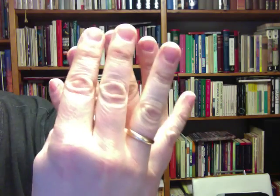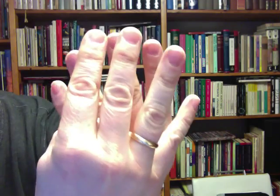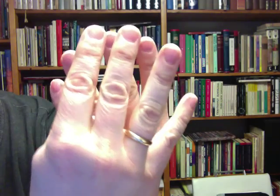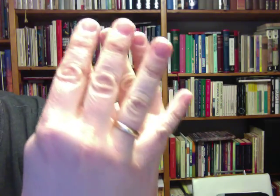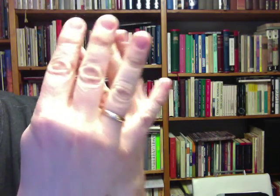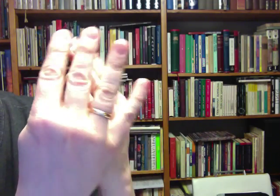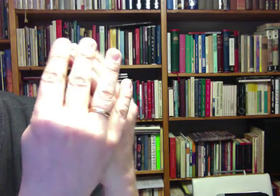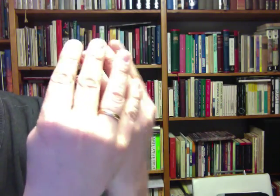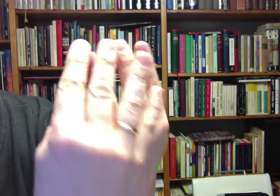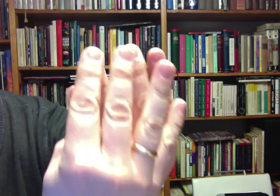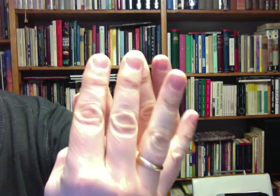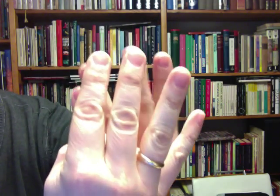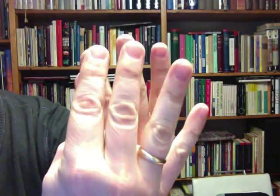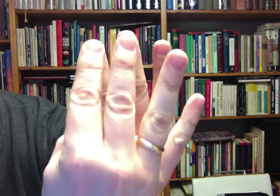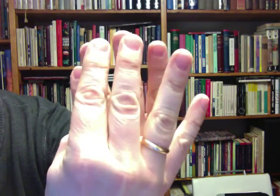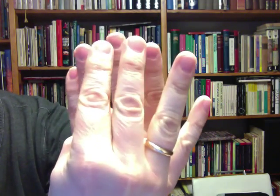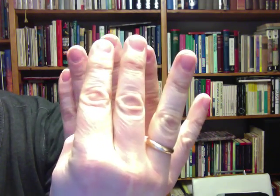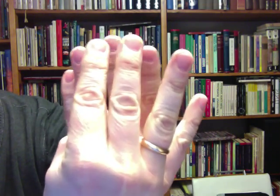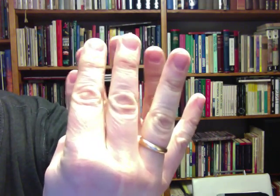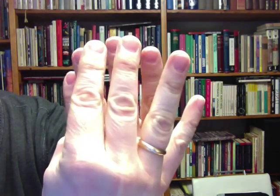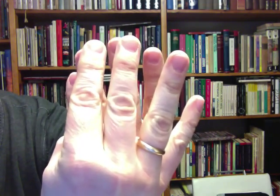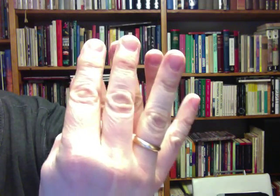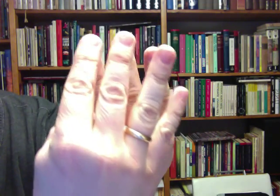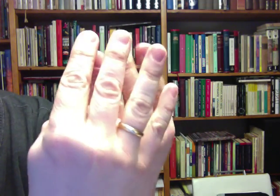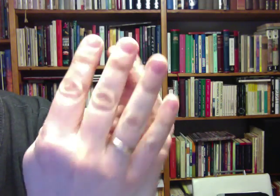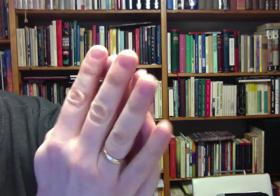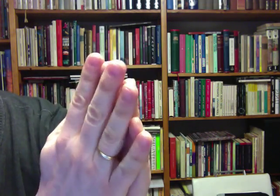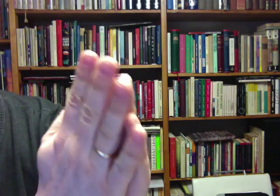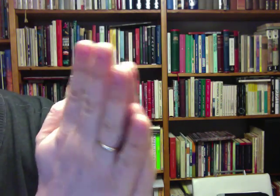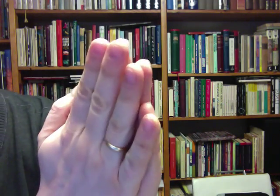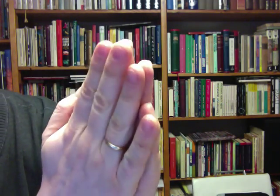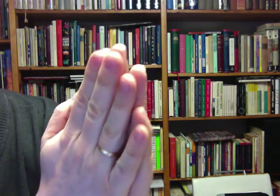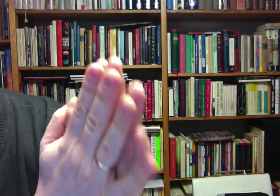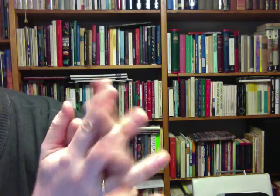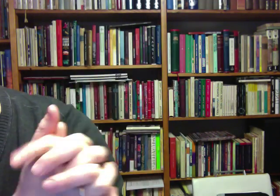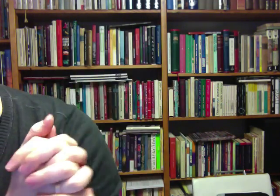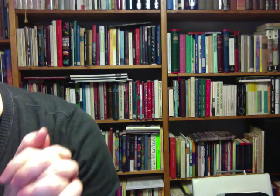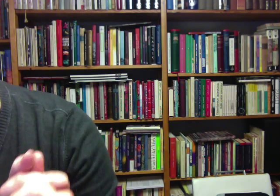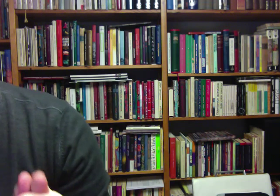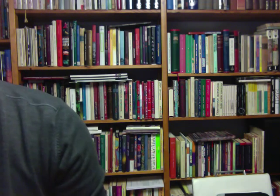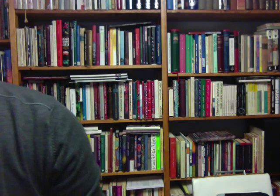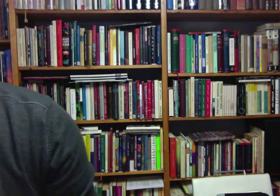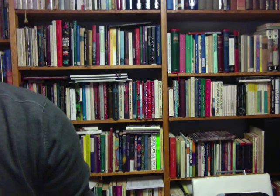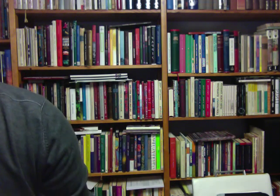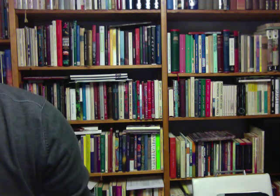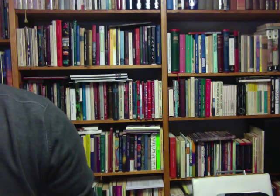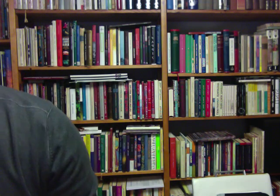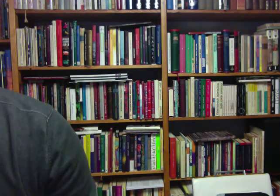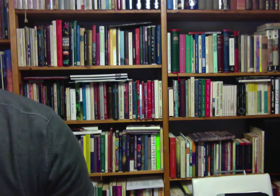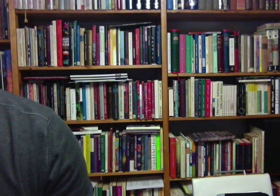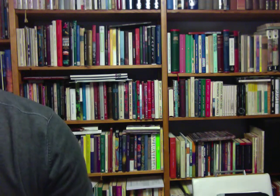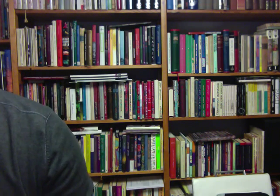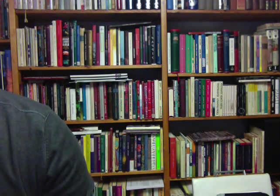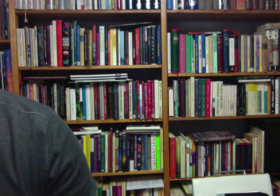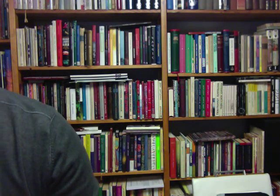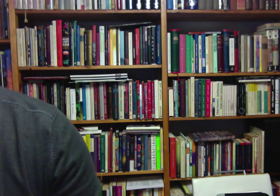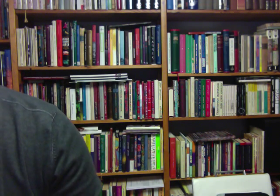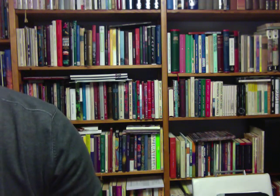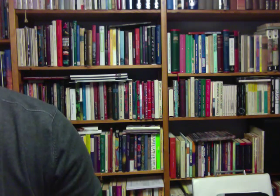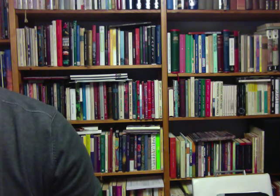sanoja. Suodattimet suun eteen. Mielellä jo ennen. Sitten yhdeksän ja